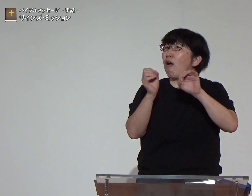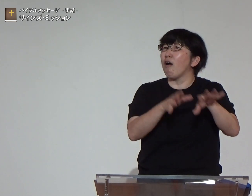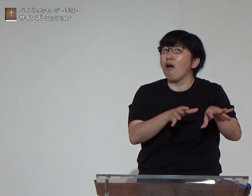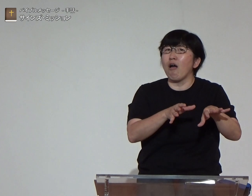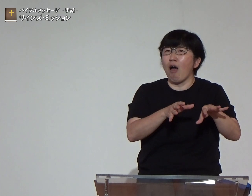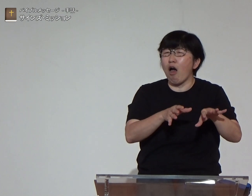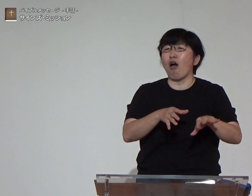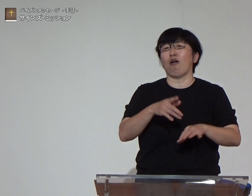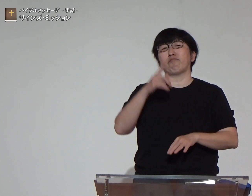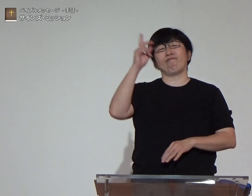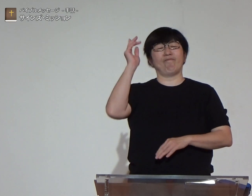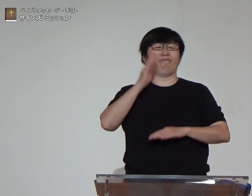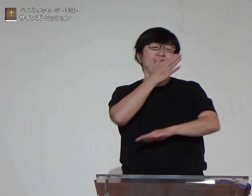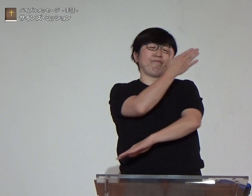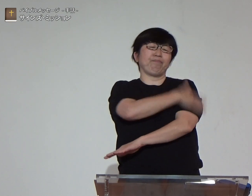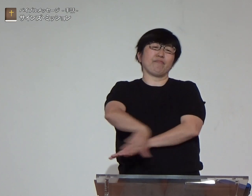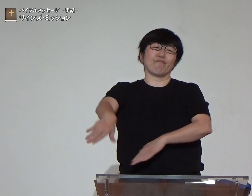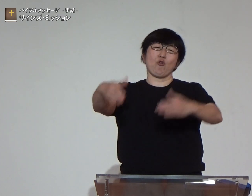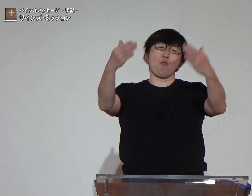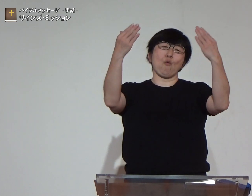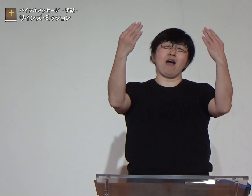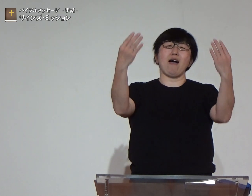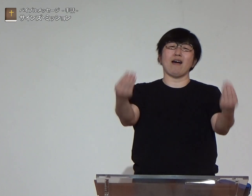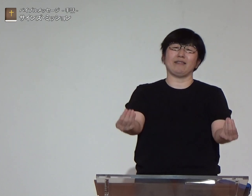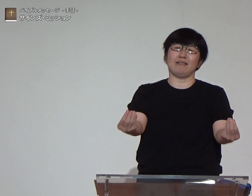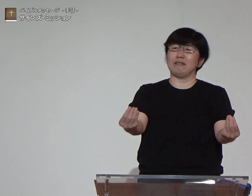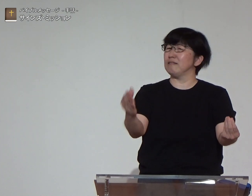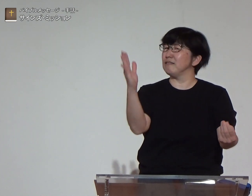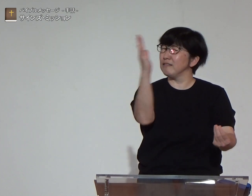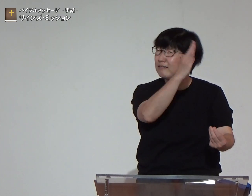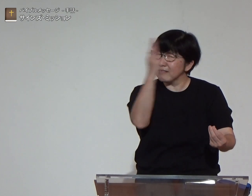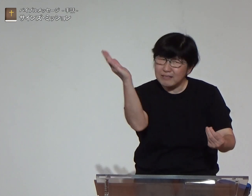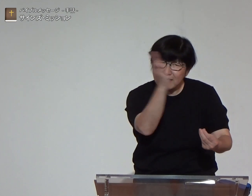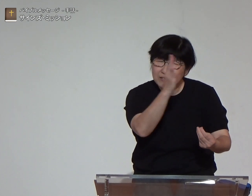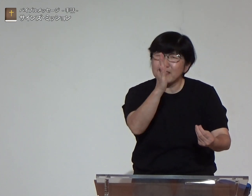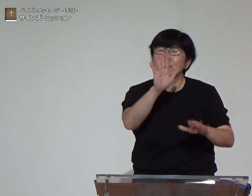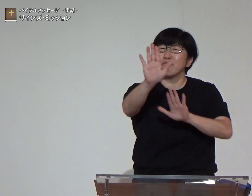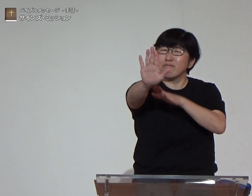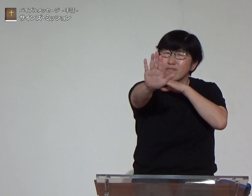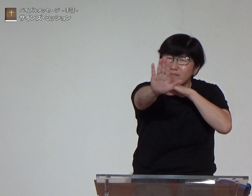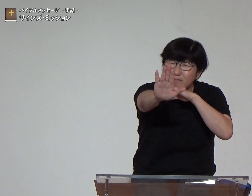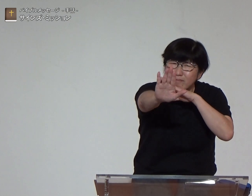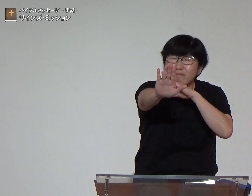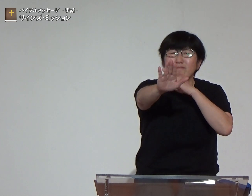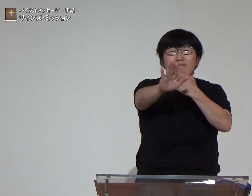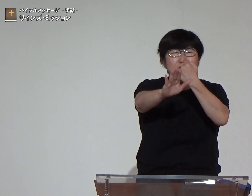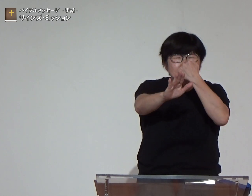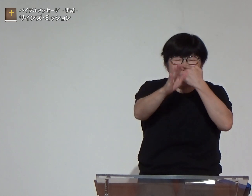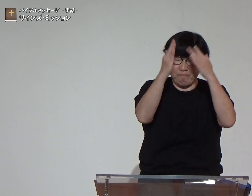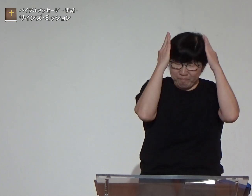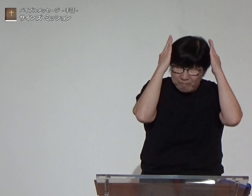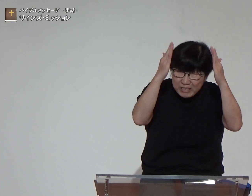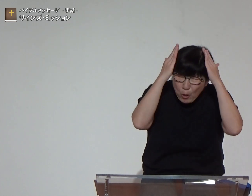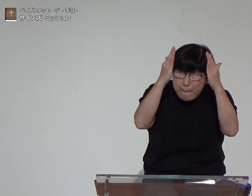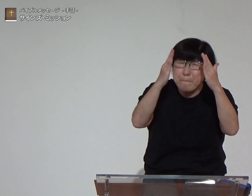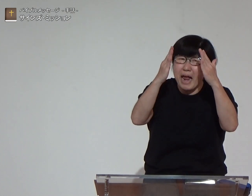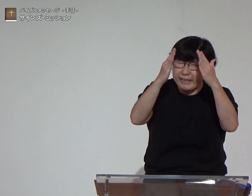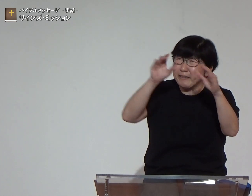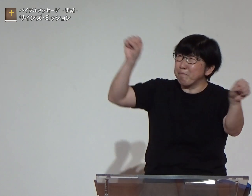お世話をしていただけれどもう捨てる神様に捨てられて終わりではなく待って